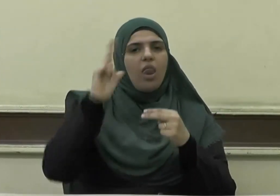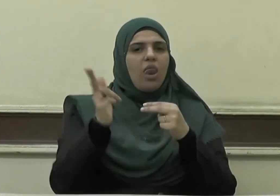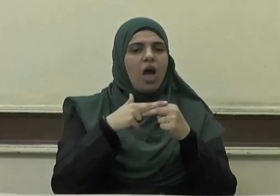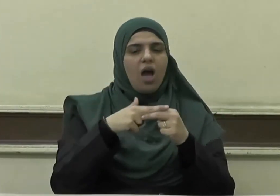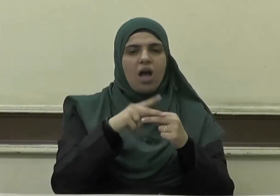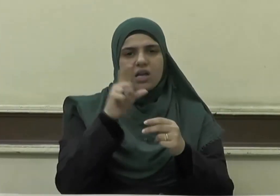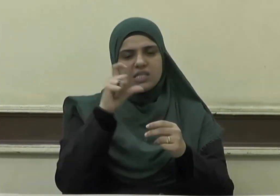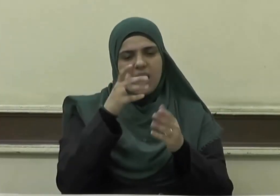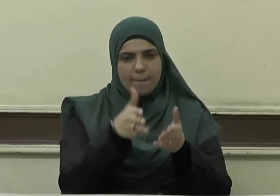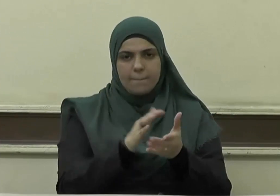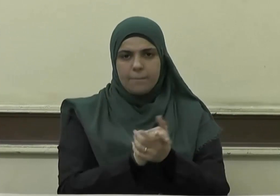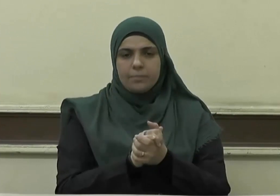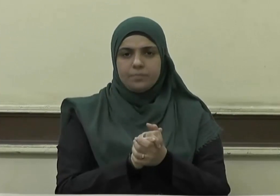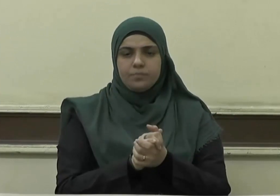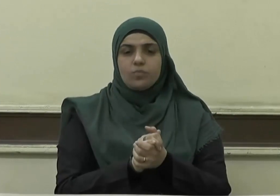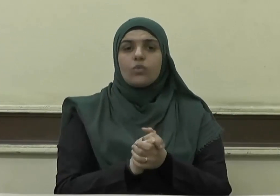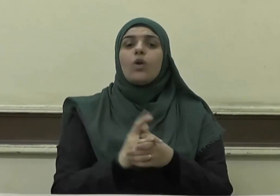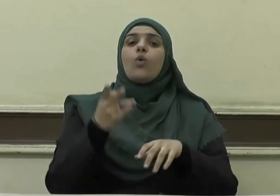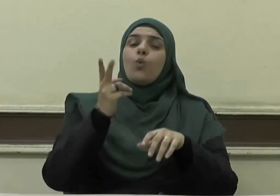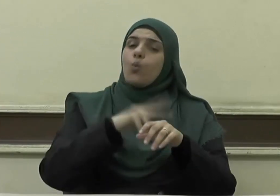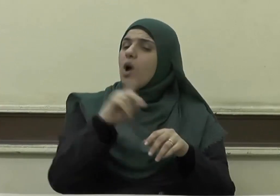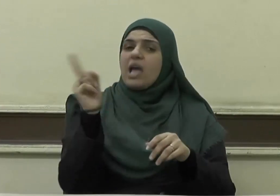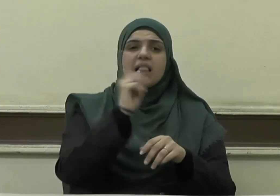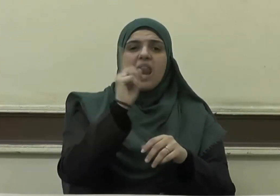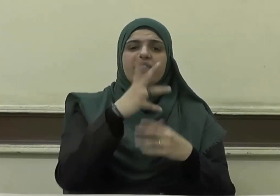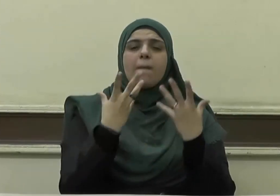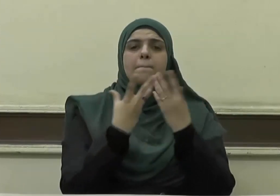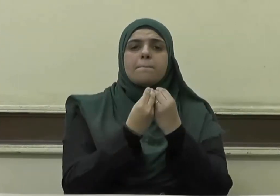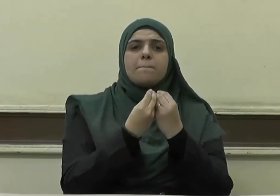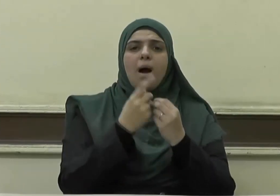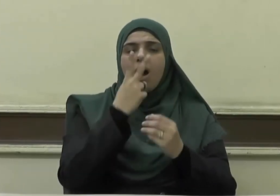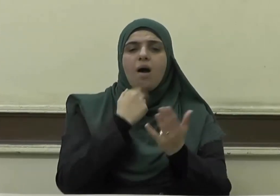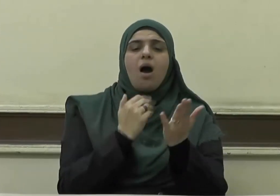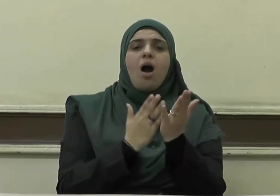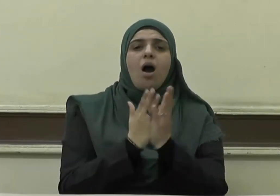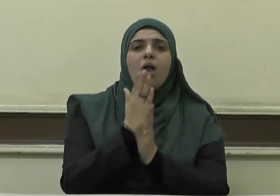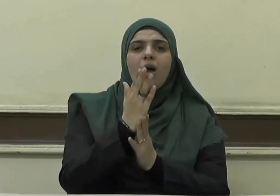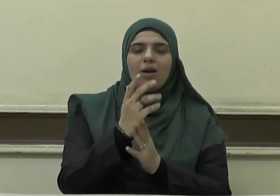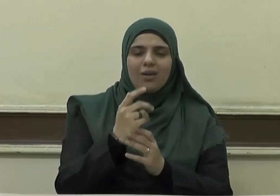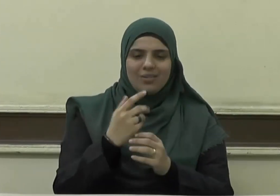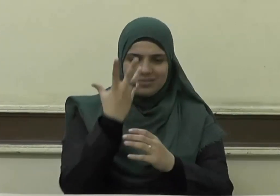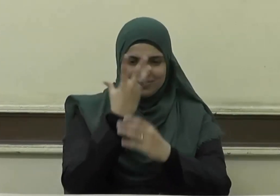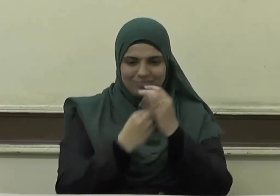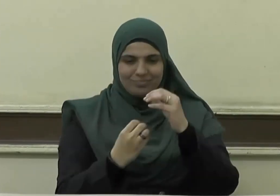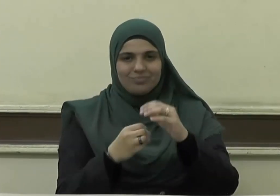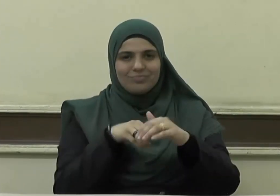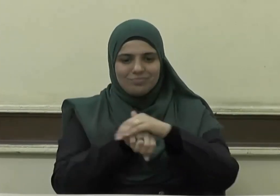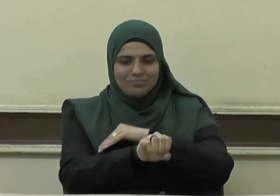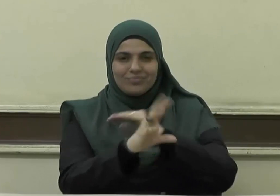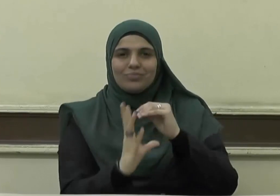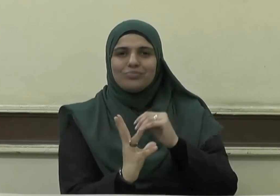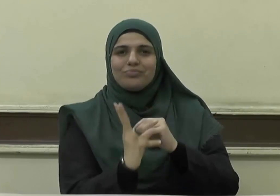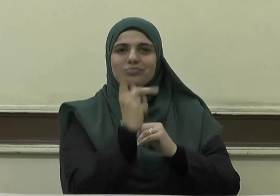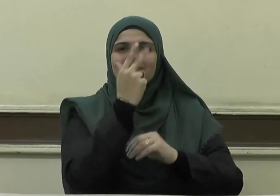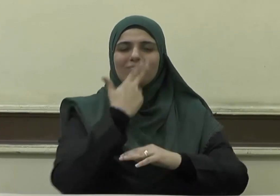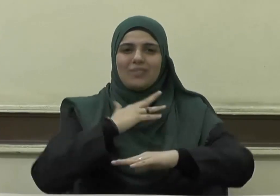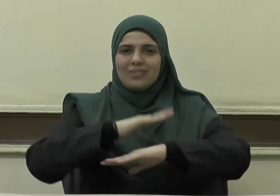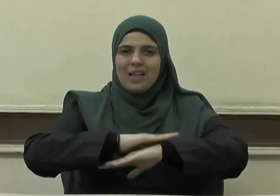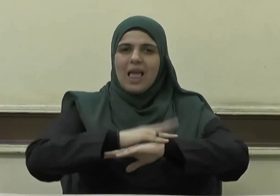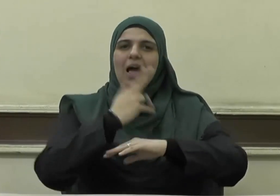ويتنافى مع الأخلاق والفطرة السوية والسلوكيات الراقية المتحضرة